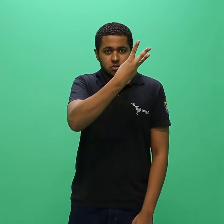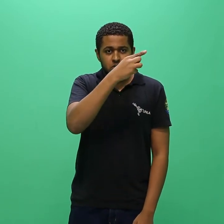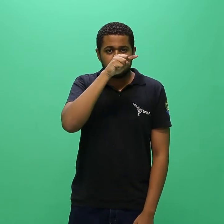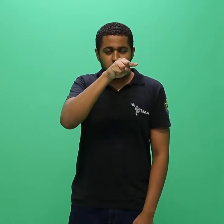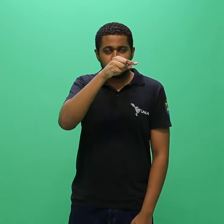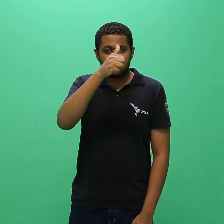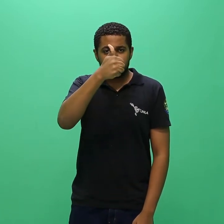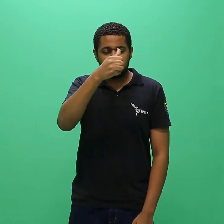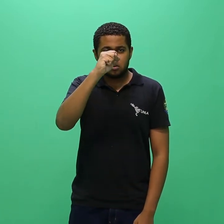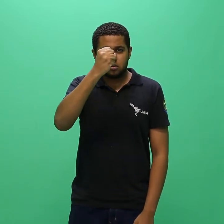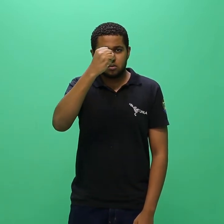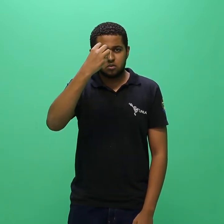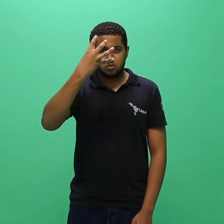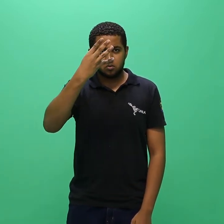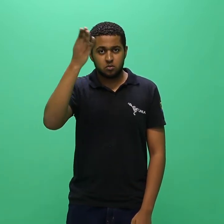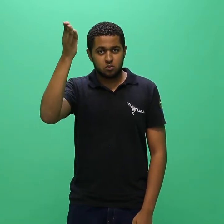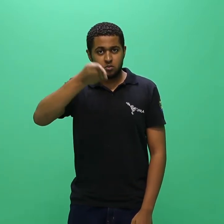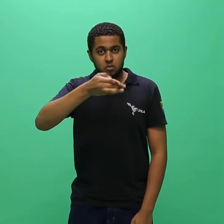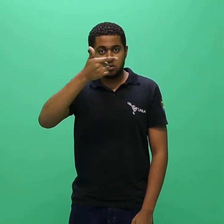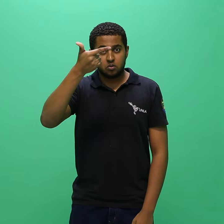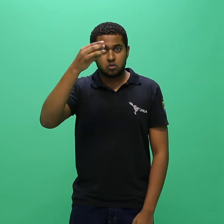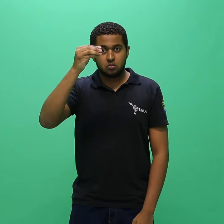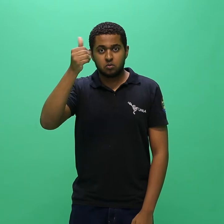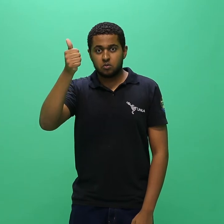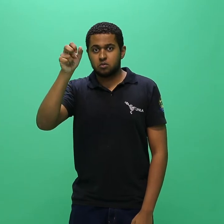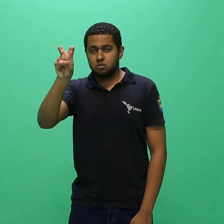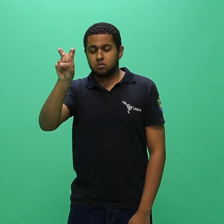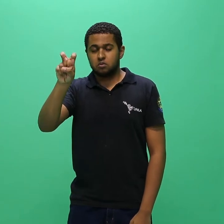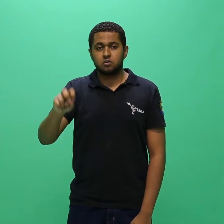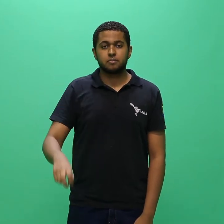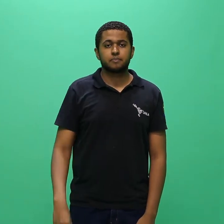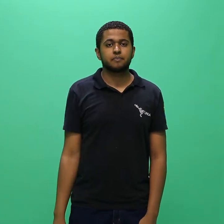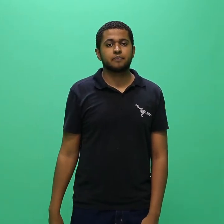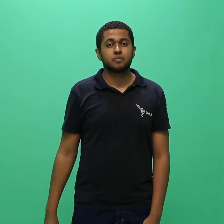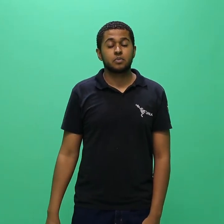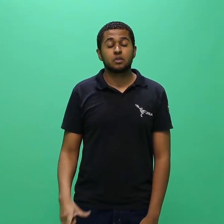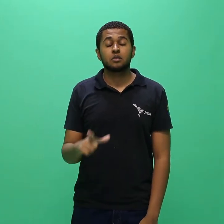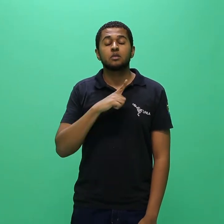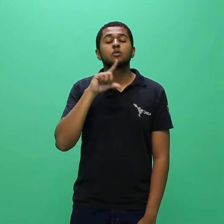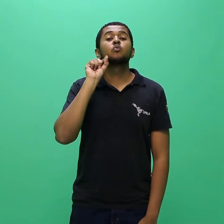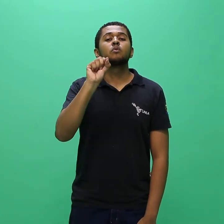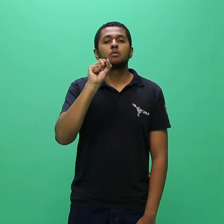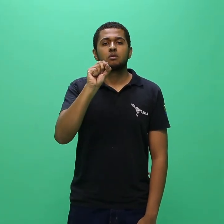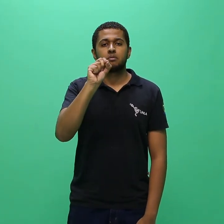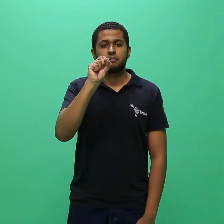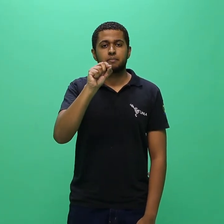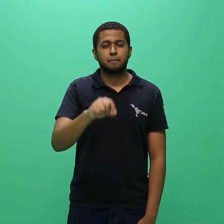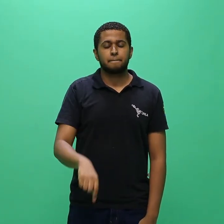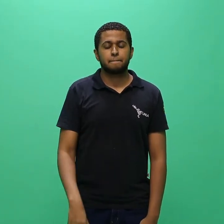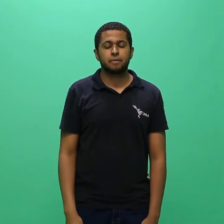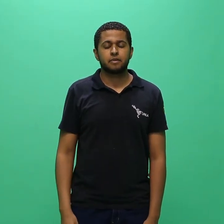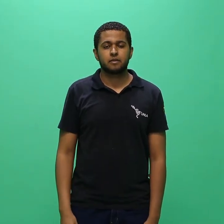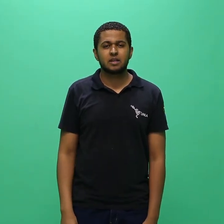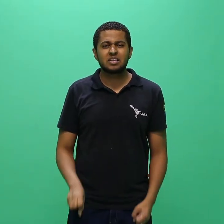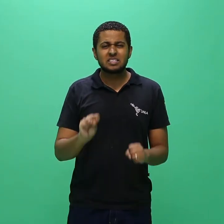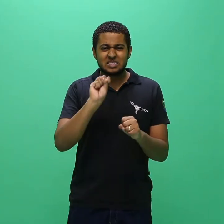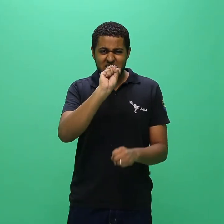estabelece que, no caso do empate no processo seletivo, as instituições públicas de ensino superior